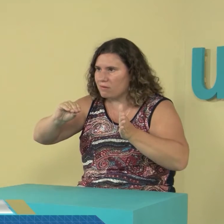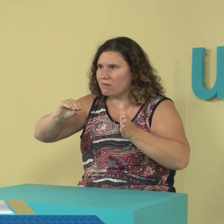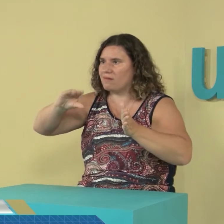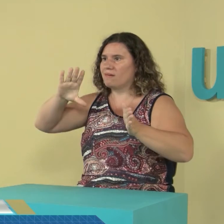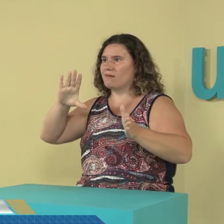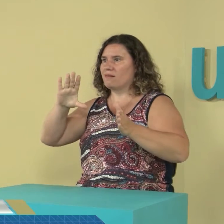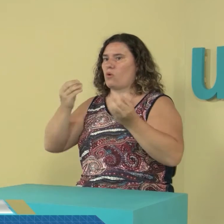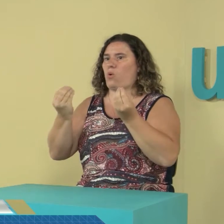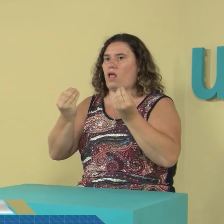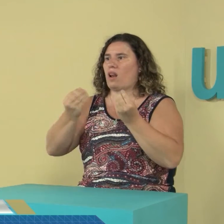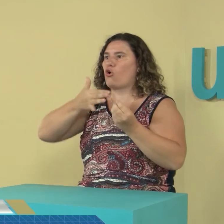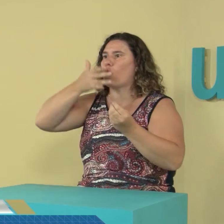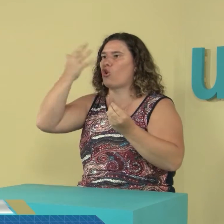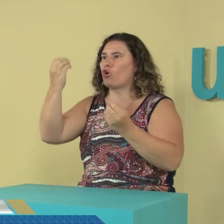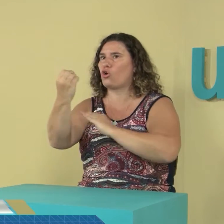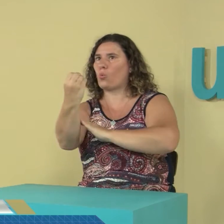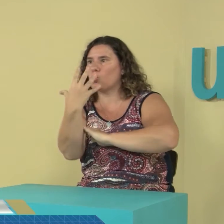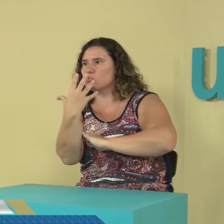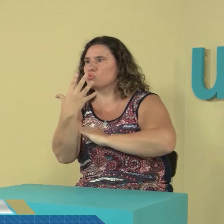para que no se pierda la comunicación.